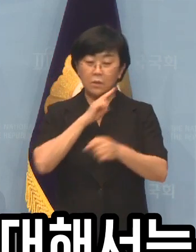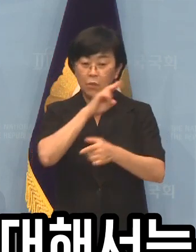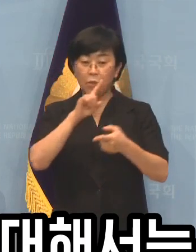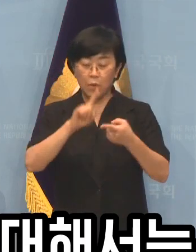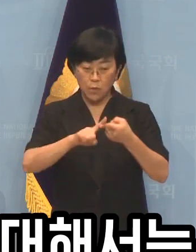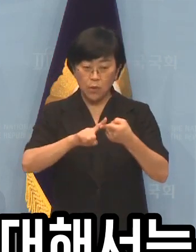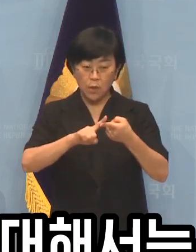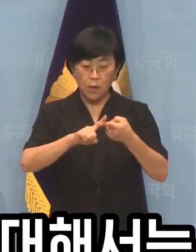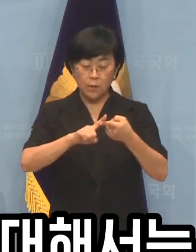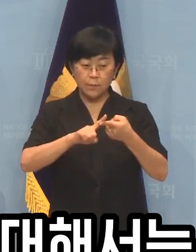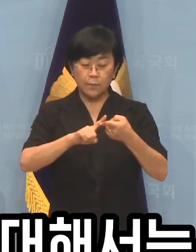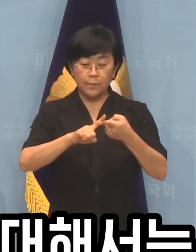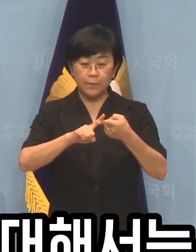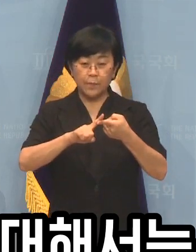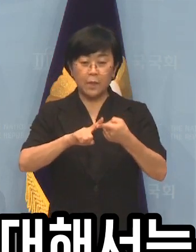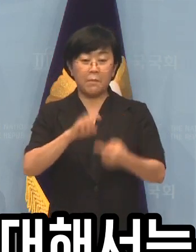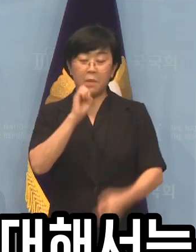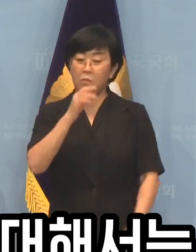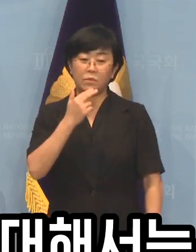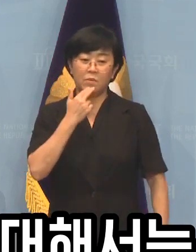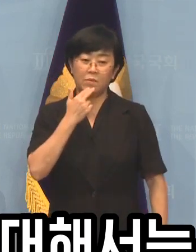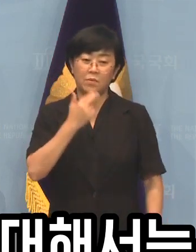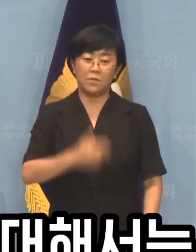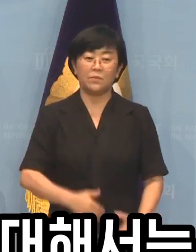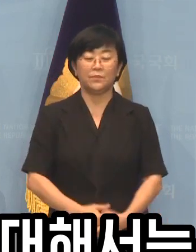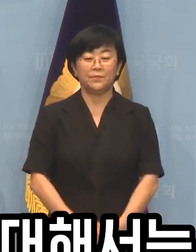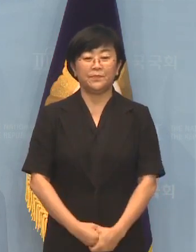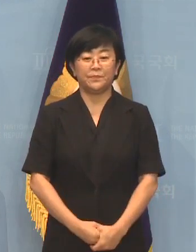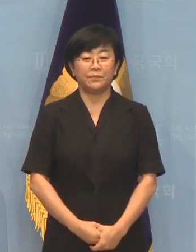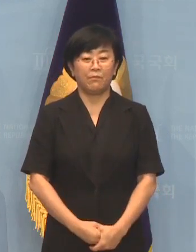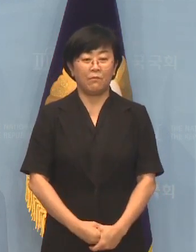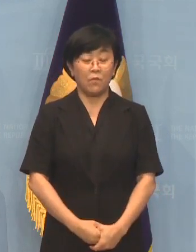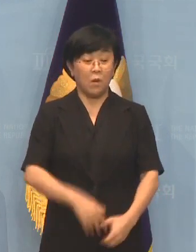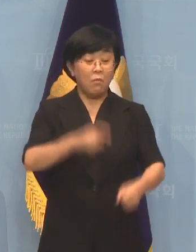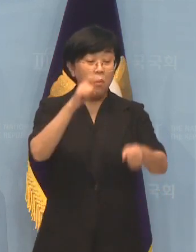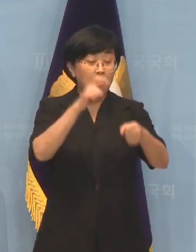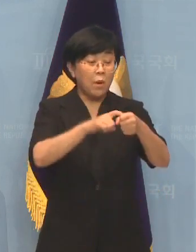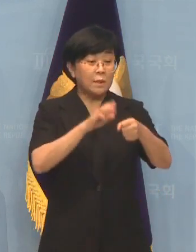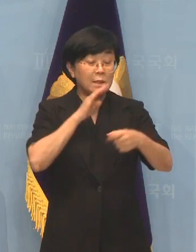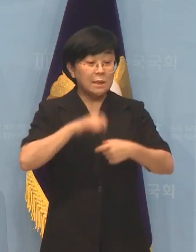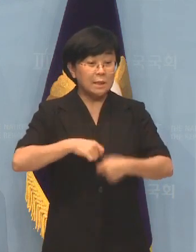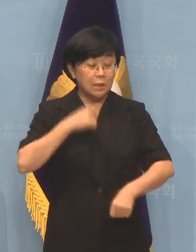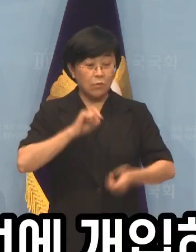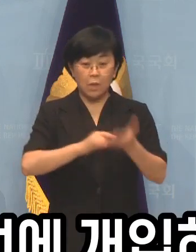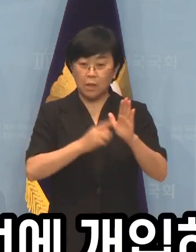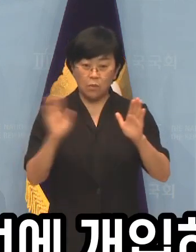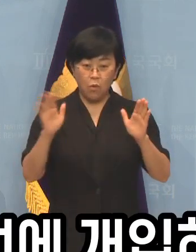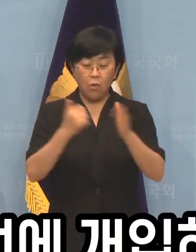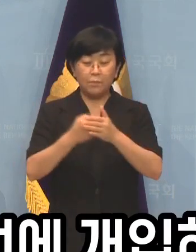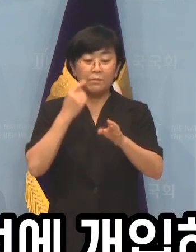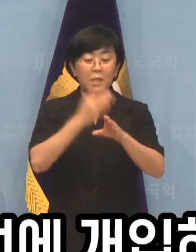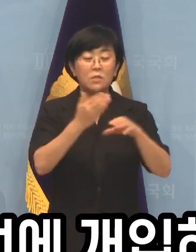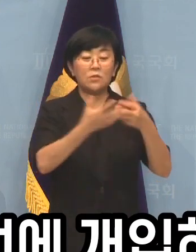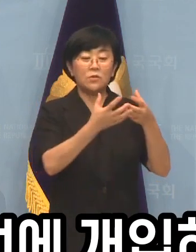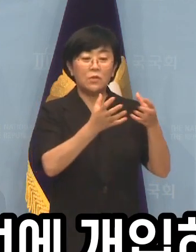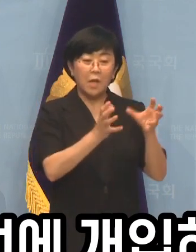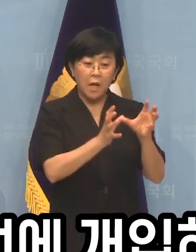대해서는 말하지 않습니다. 목표가 진실 규명이 아니라 민주당